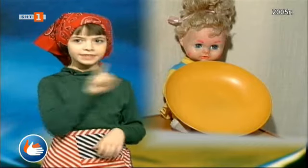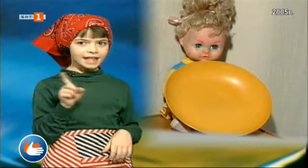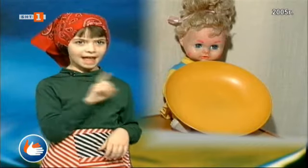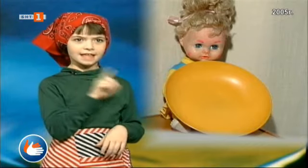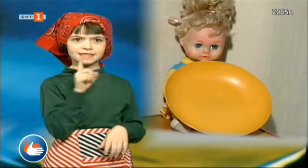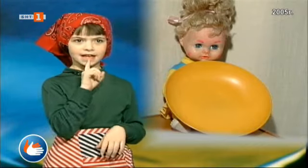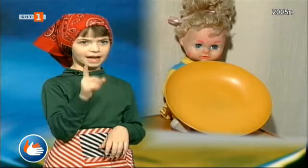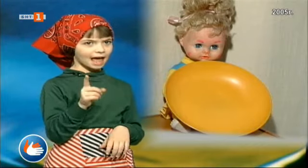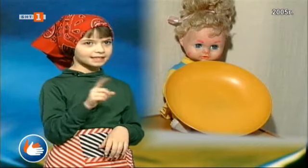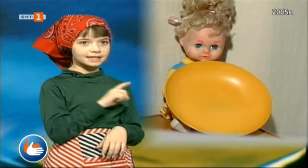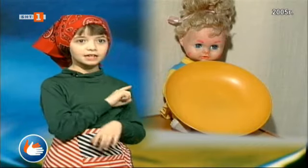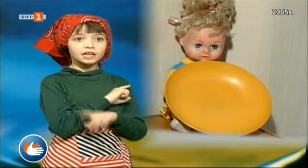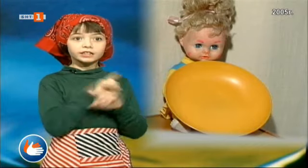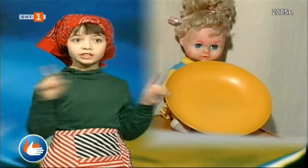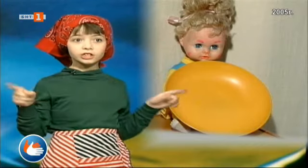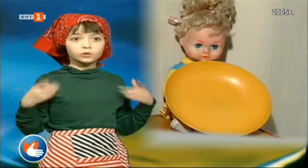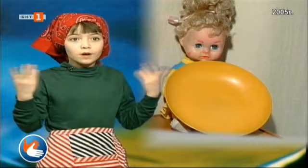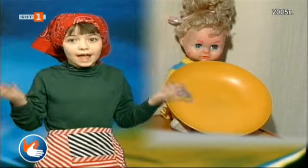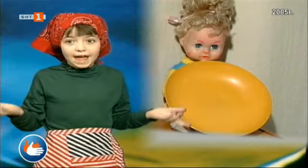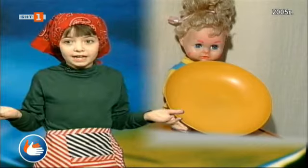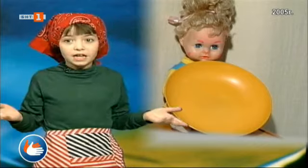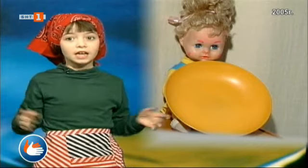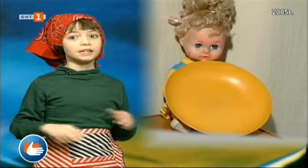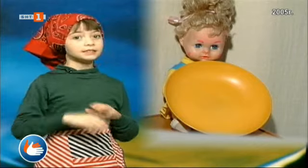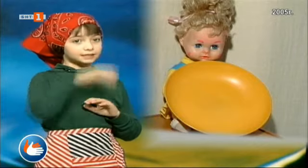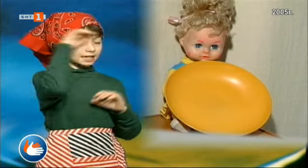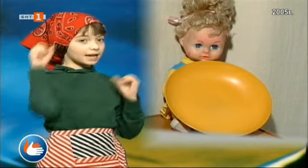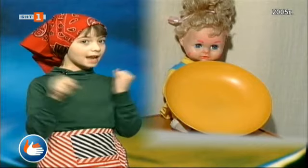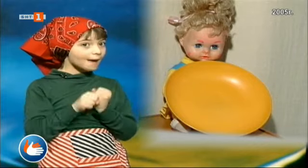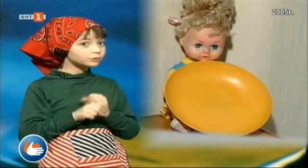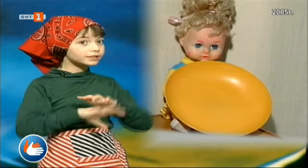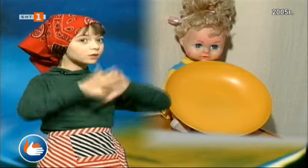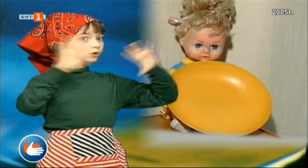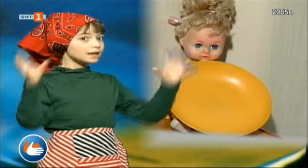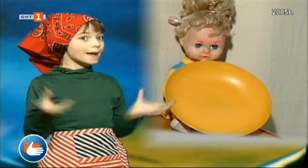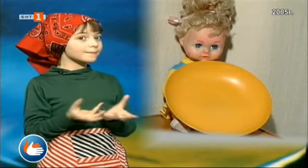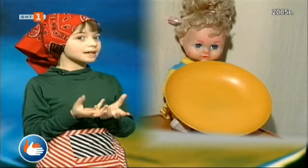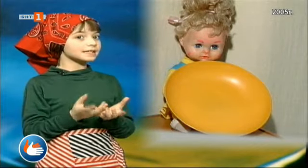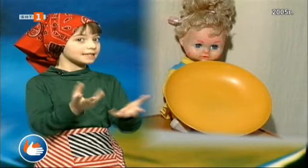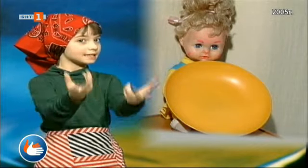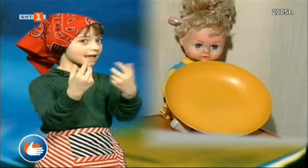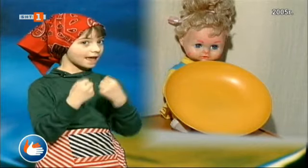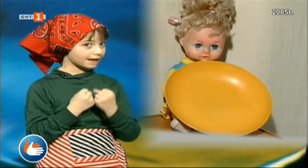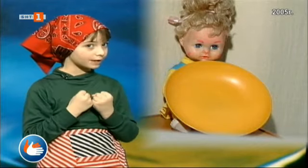Не, не казах нито ех. С работа голяма се заех.